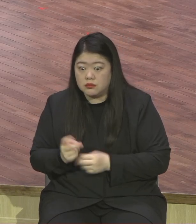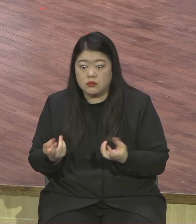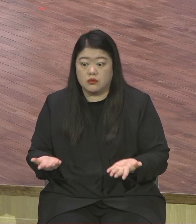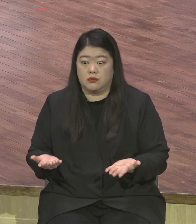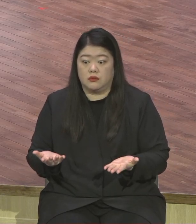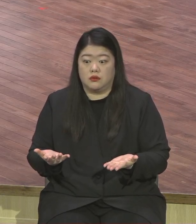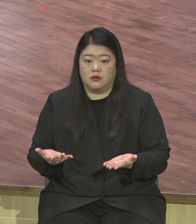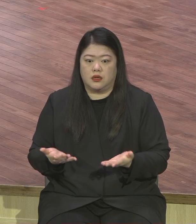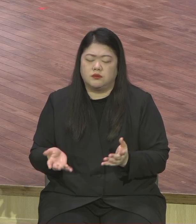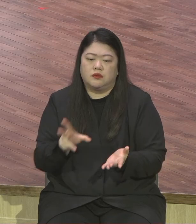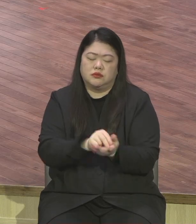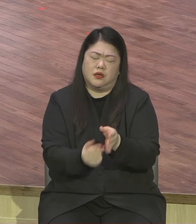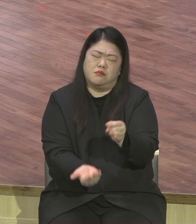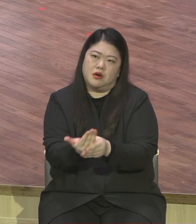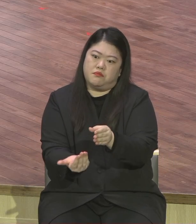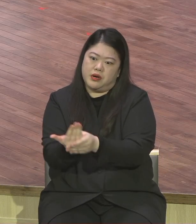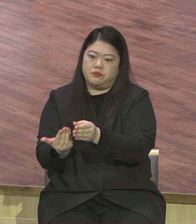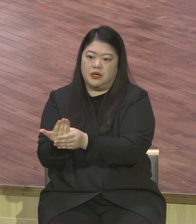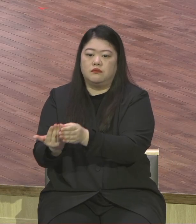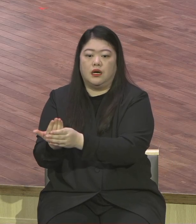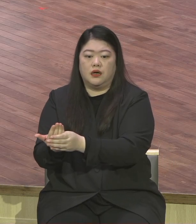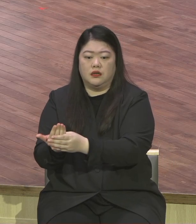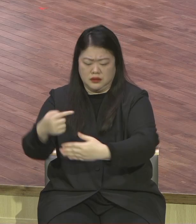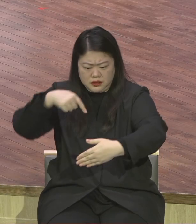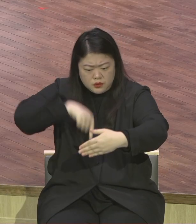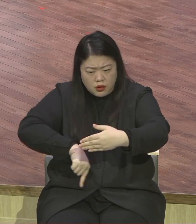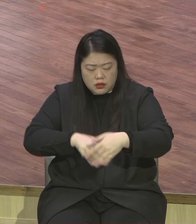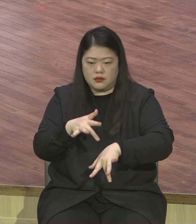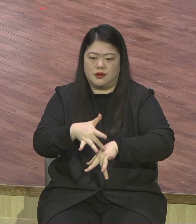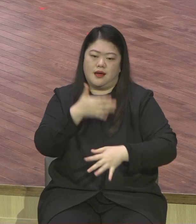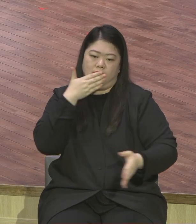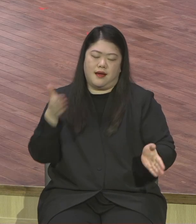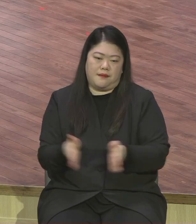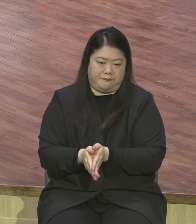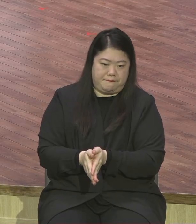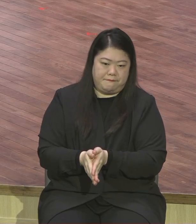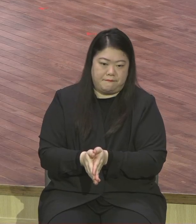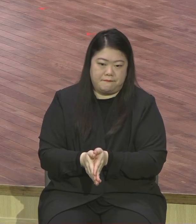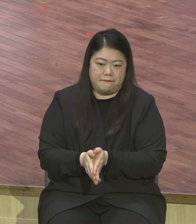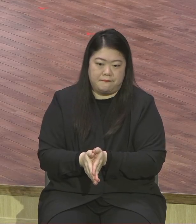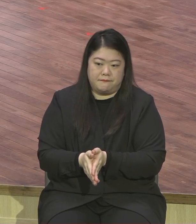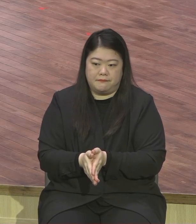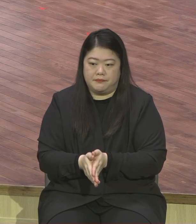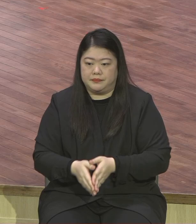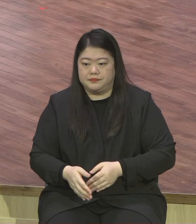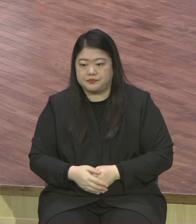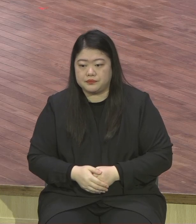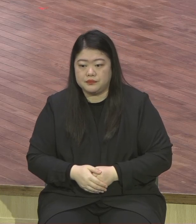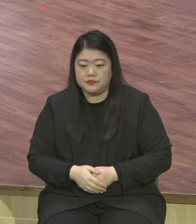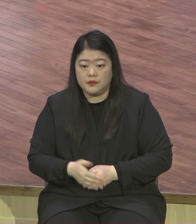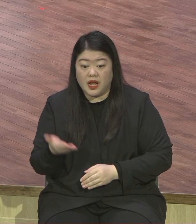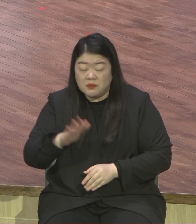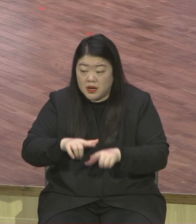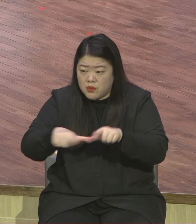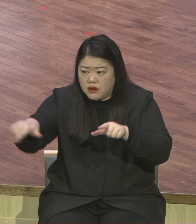그렇게 순간 충동으로 그렇게 보이지만은 전혀 이 사실을 모릅니다. 다시 말하면